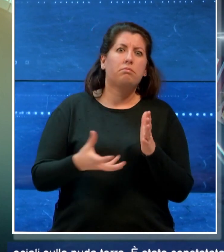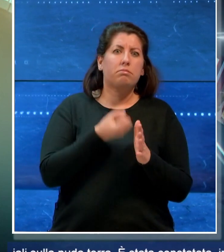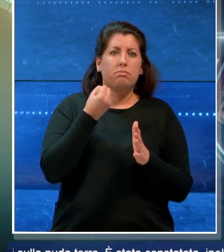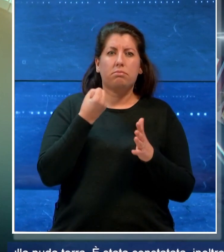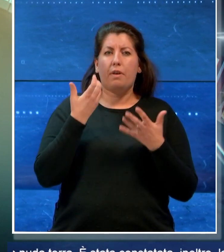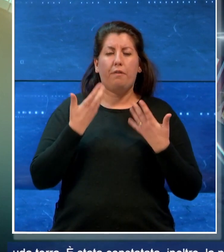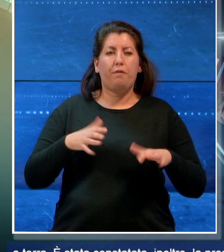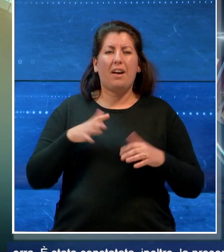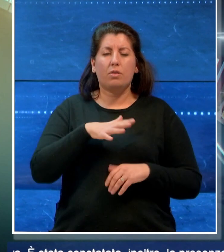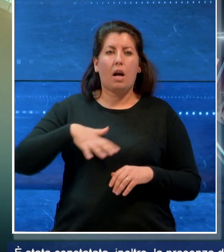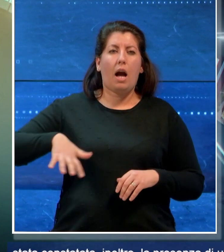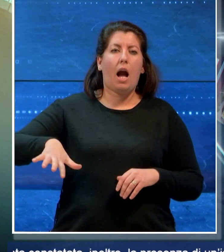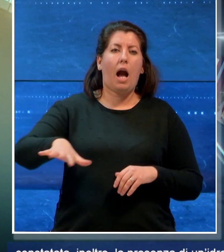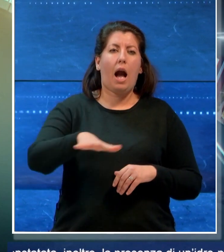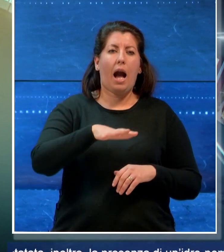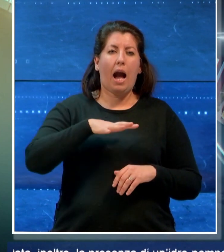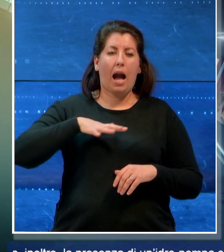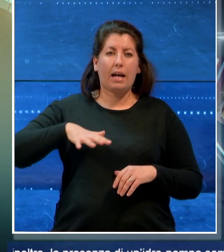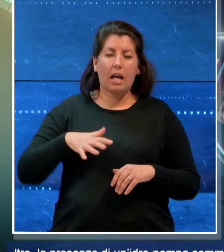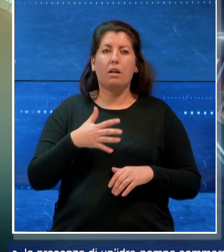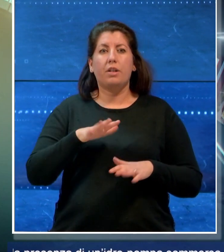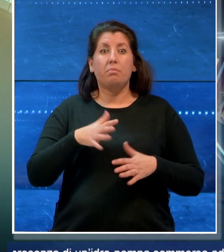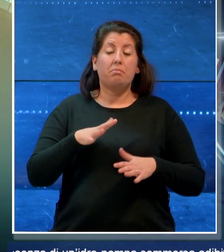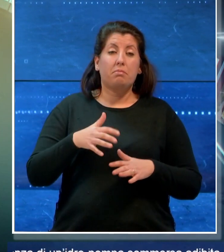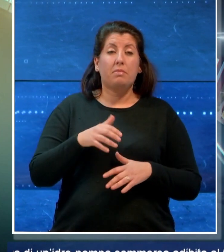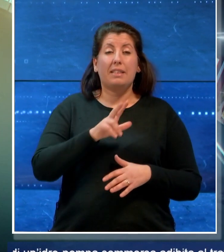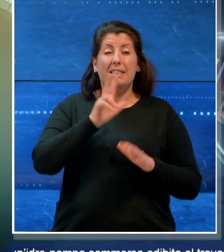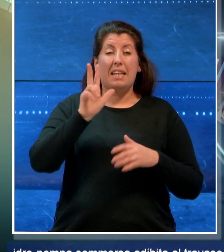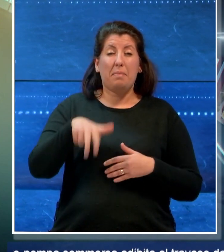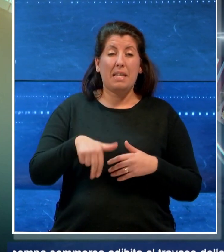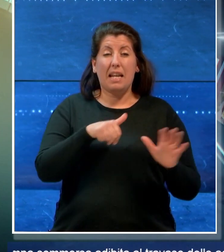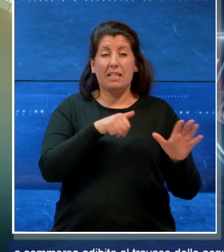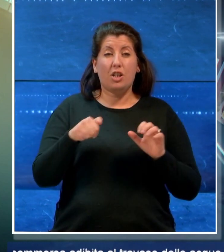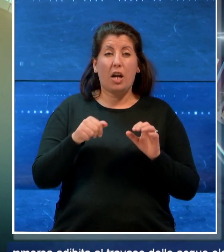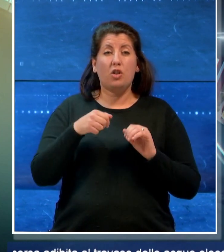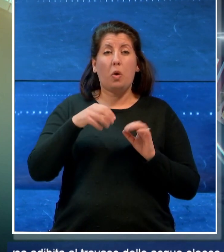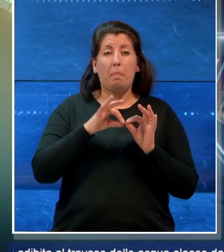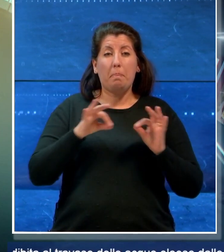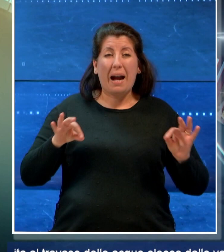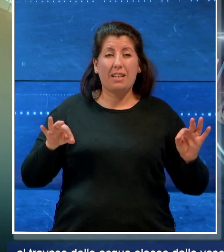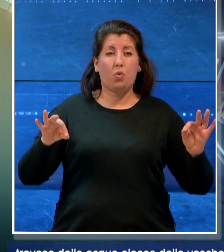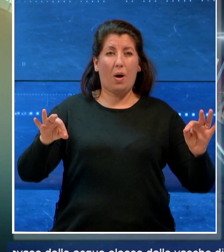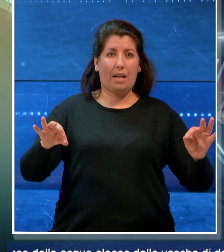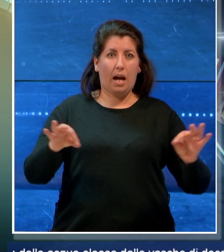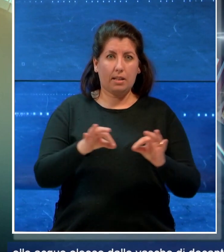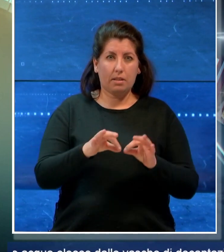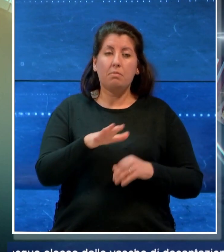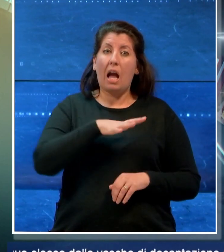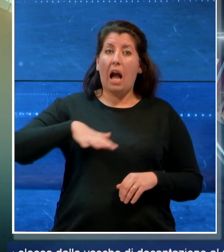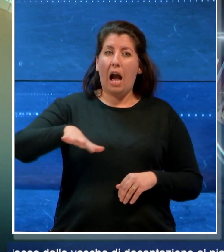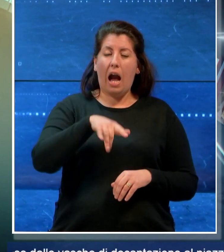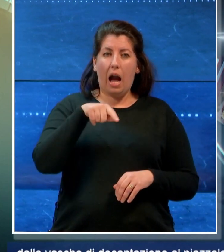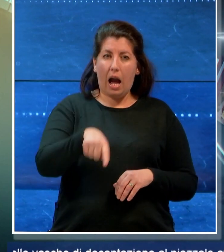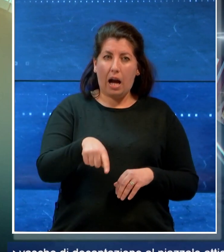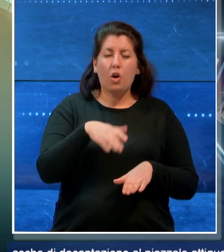di un'area di circa 3600 metri quadrati utilizzata